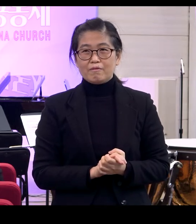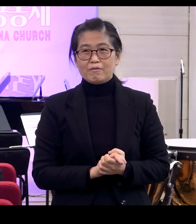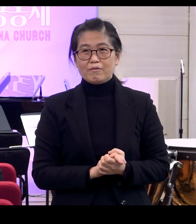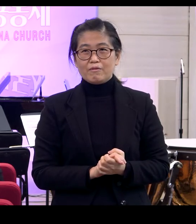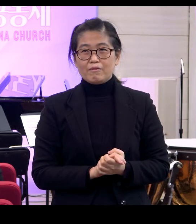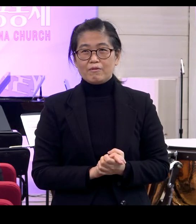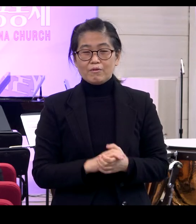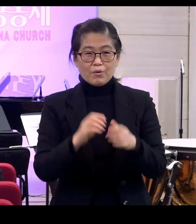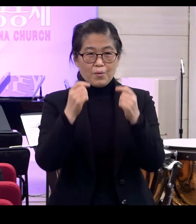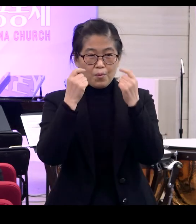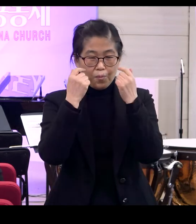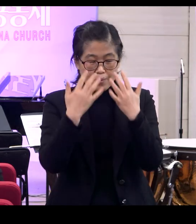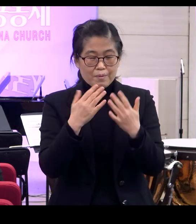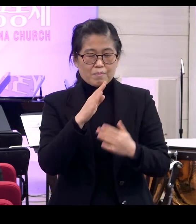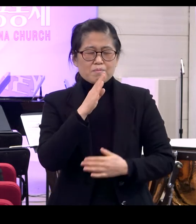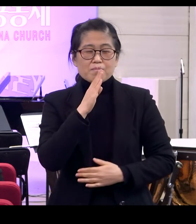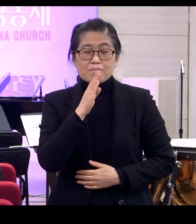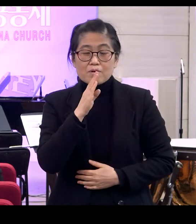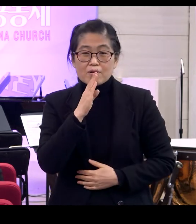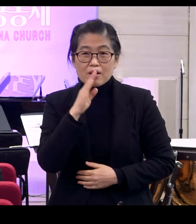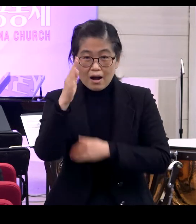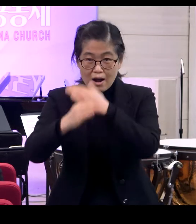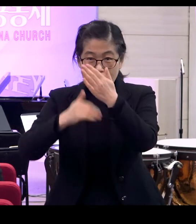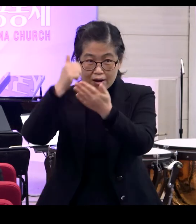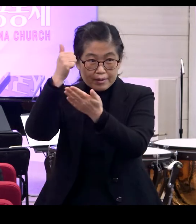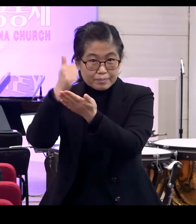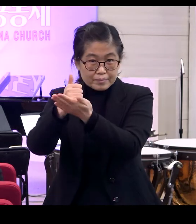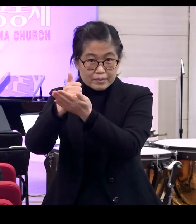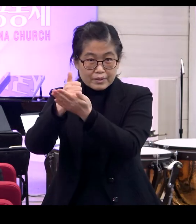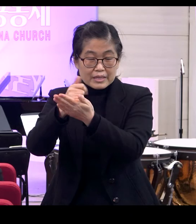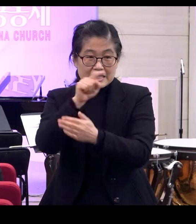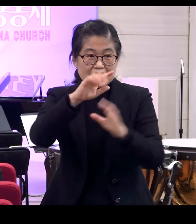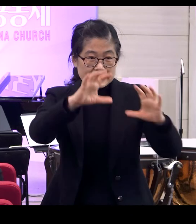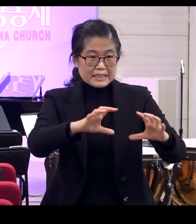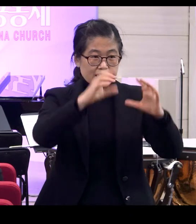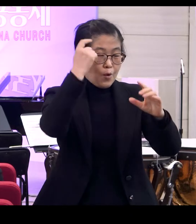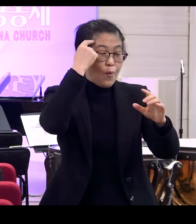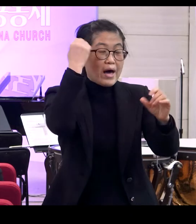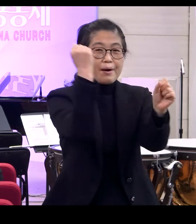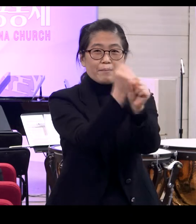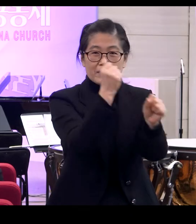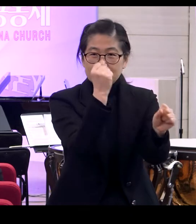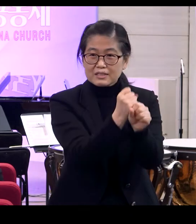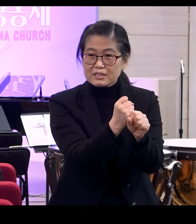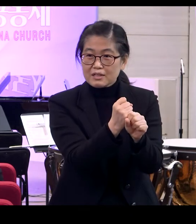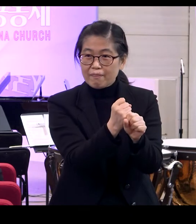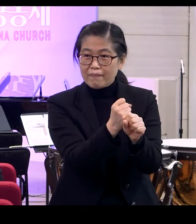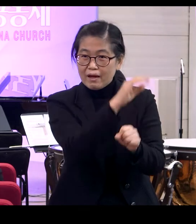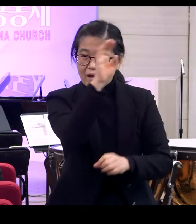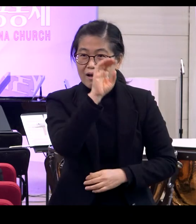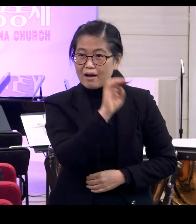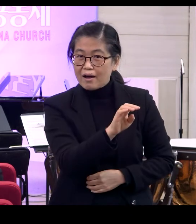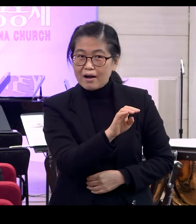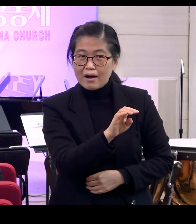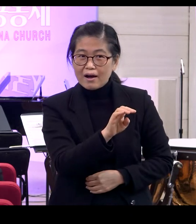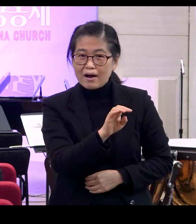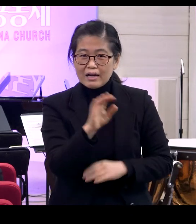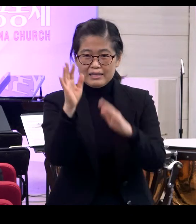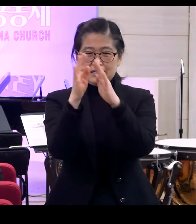정확히 그렇습니다 하나님은 이 세상을 왜 만드셨는가 그것은 바로 인간을